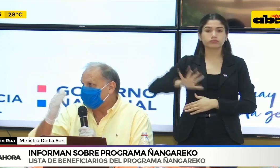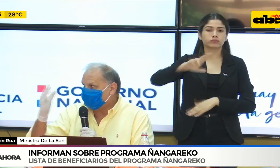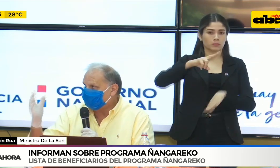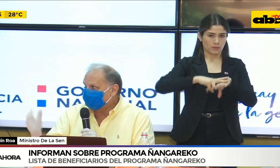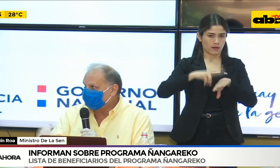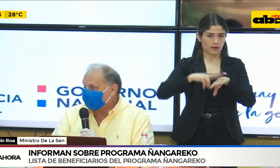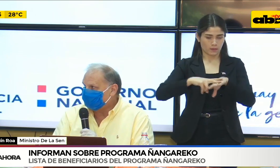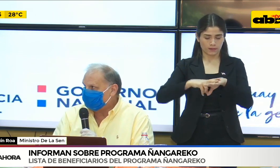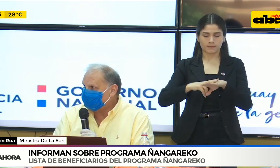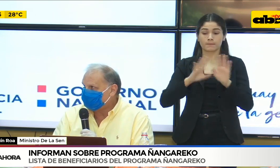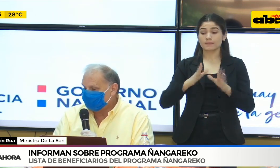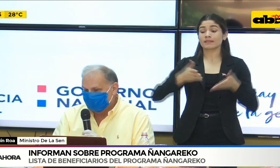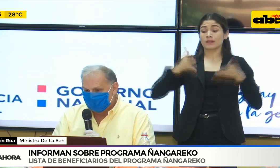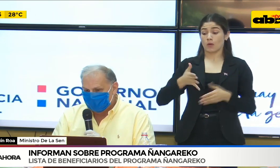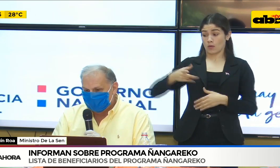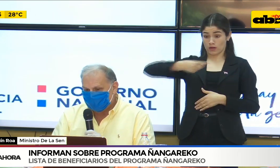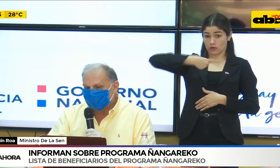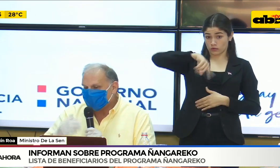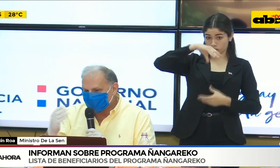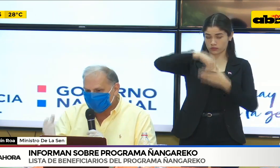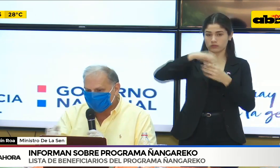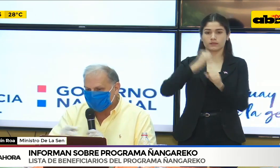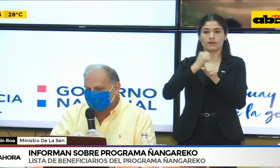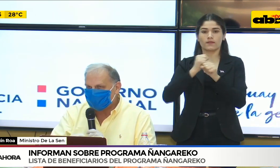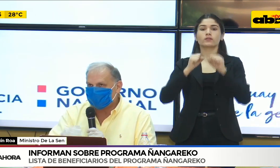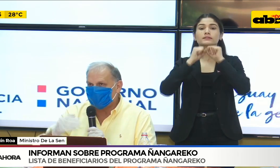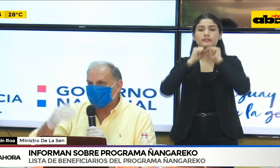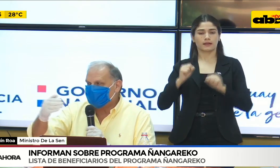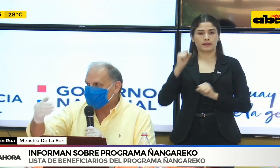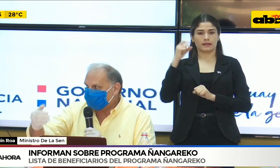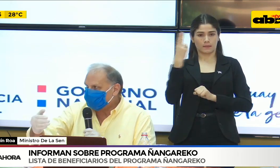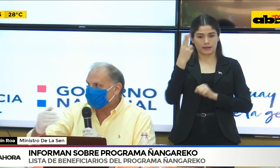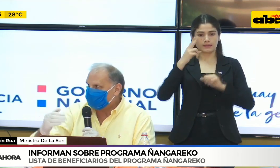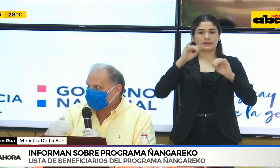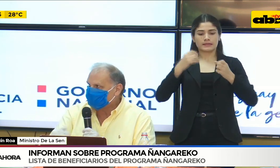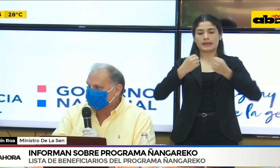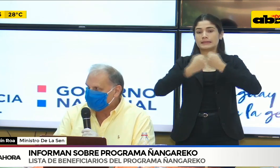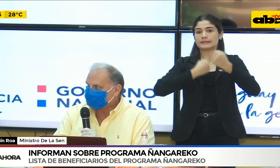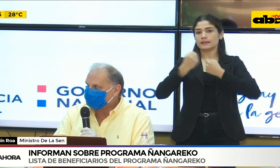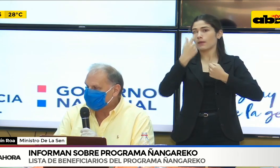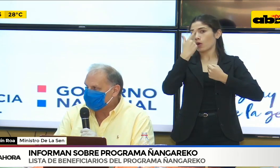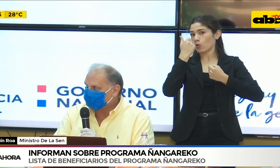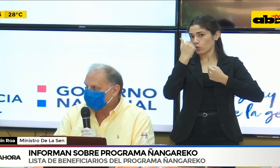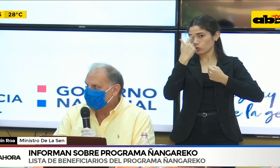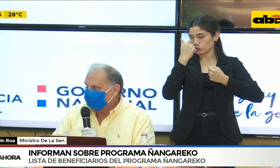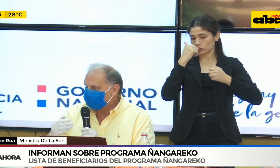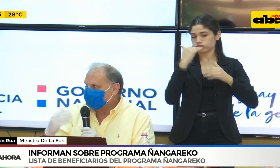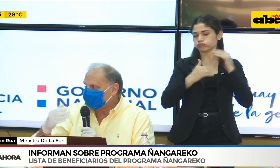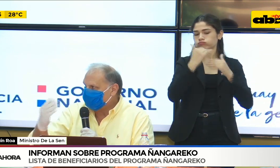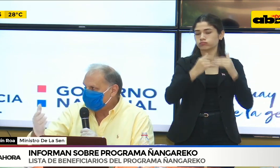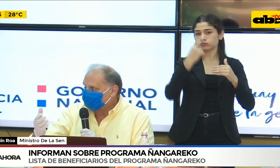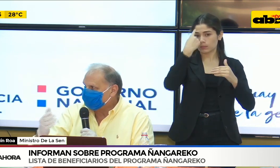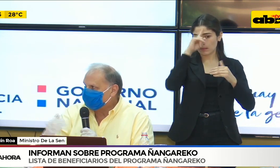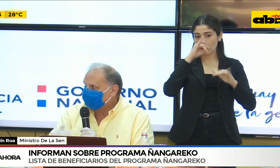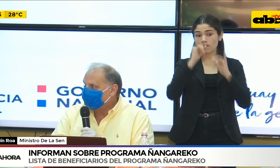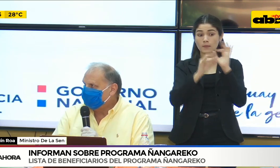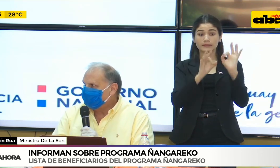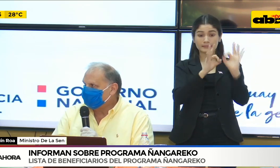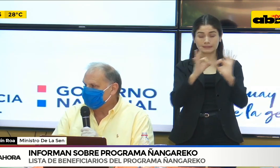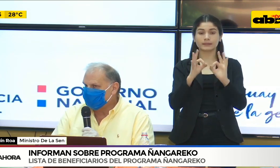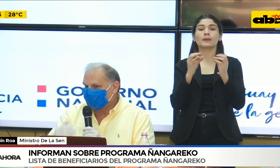diferentes puntos del país. Y es por ello que justamente estamos ampliando el plazo de postulación en relación a eso.